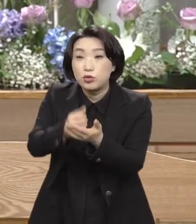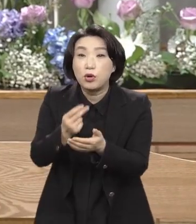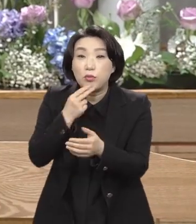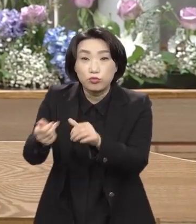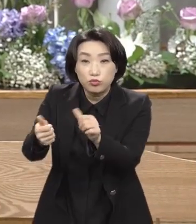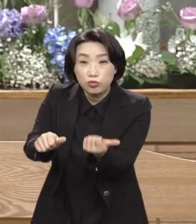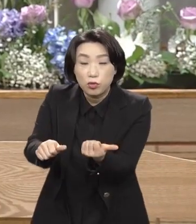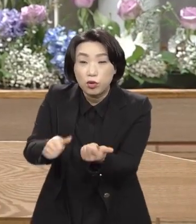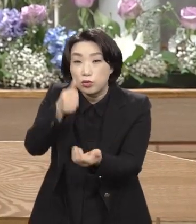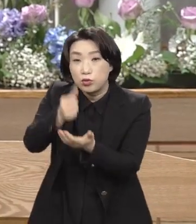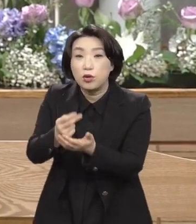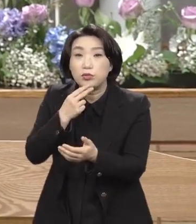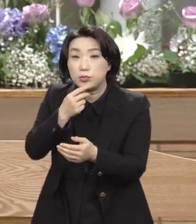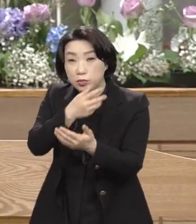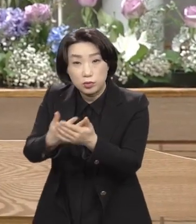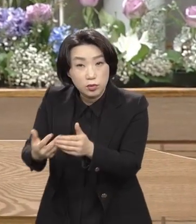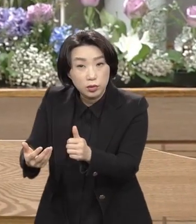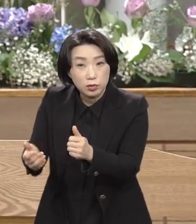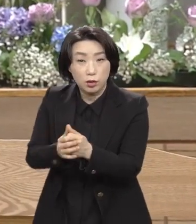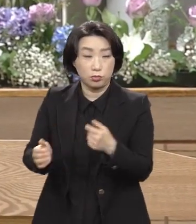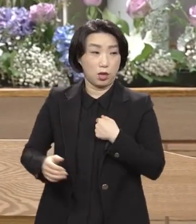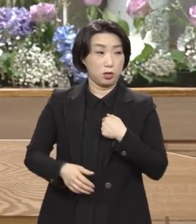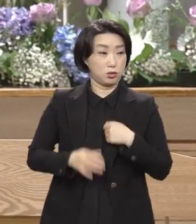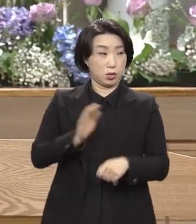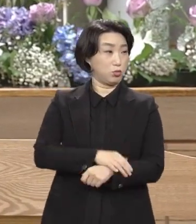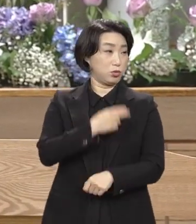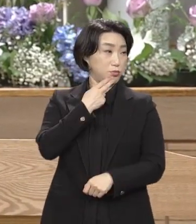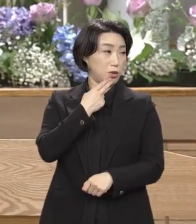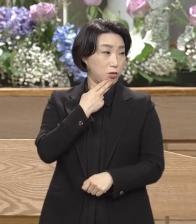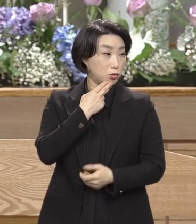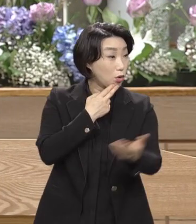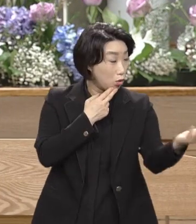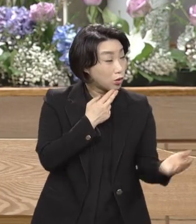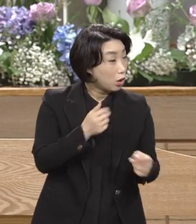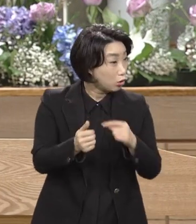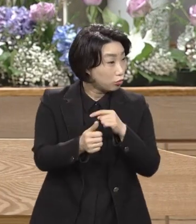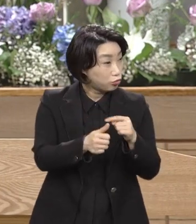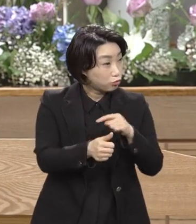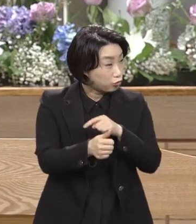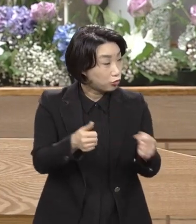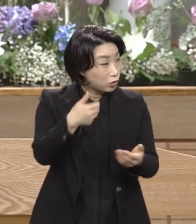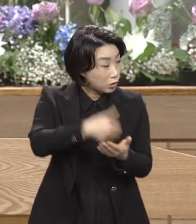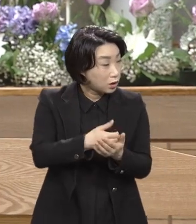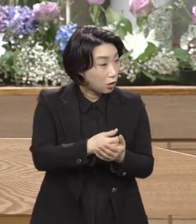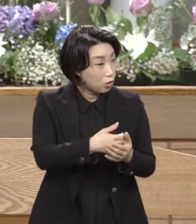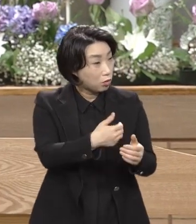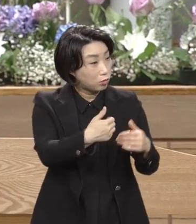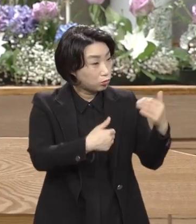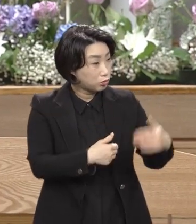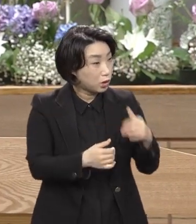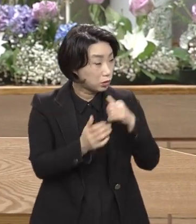없이 피 흘린다. 말이에요. 나는 죄가 없다는 거예요. 너희가 죽이라고 해서 죽이는 것이지. 내 의지는 아니라는 거예요.